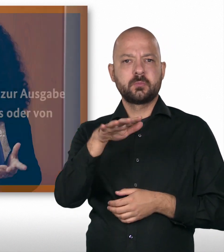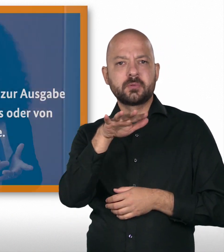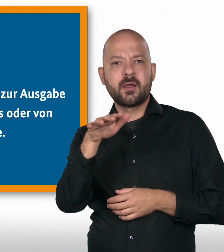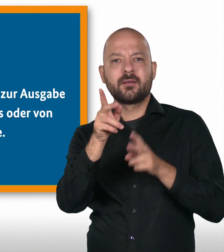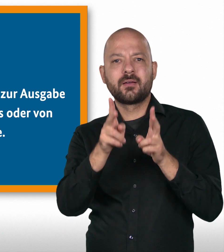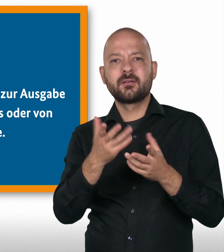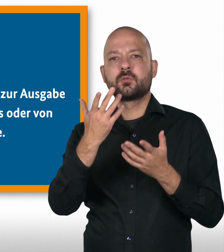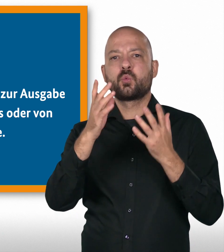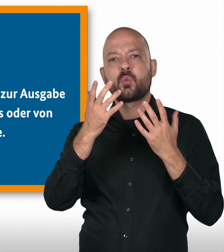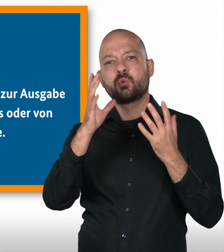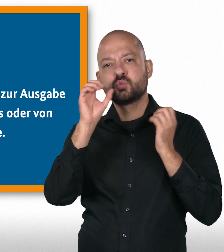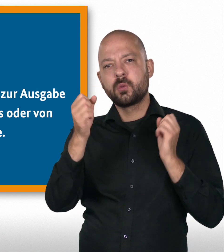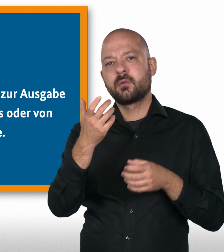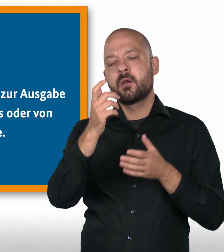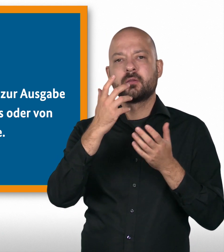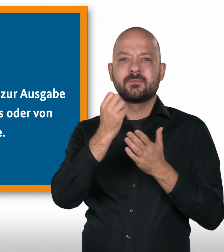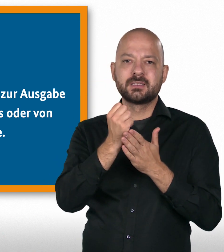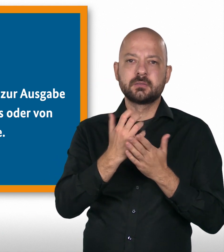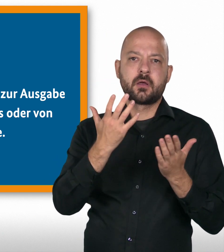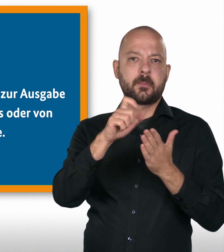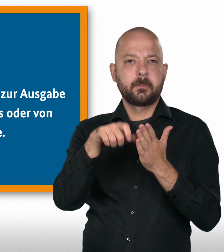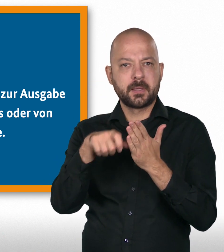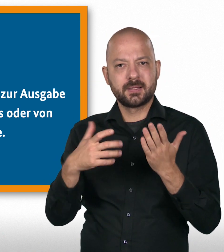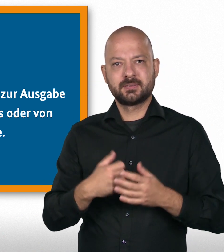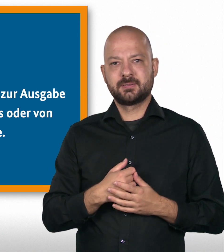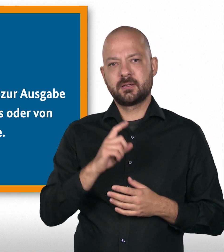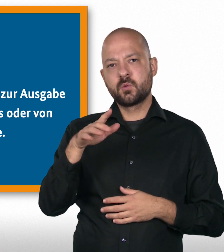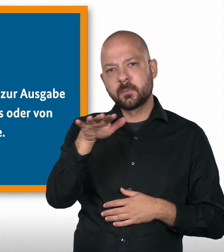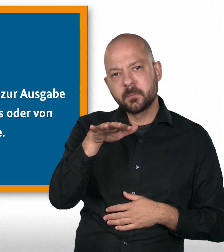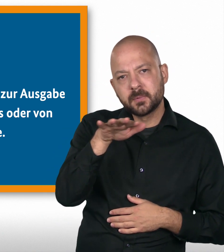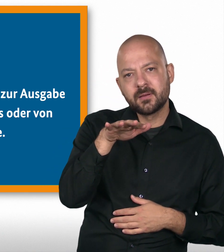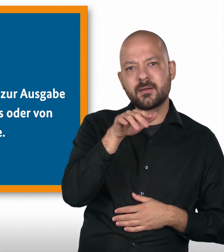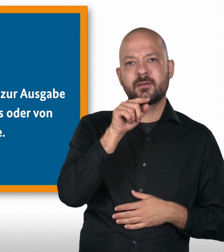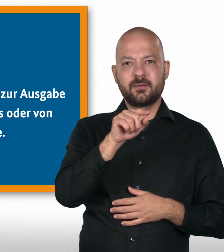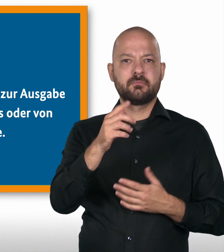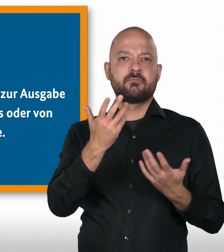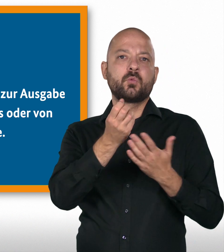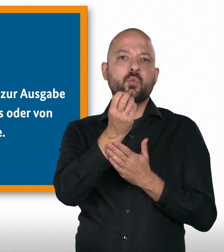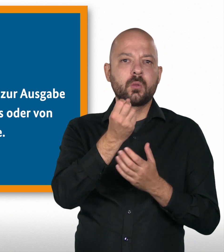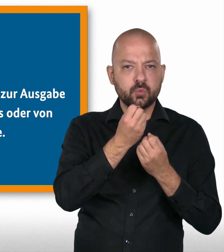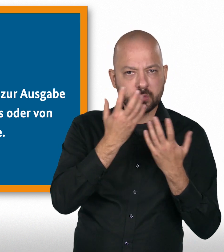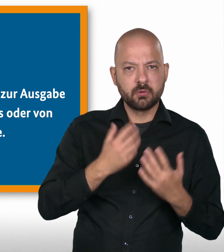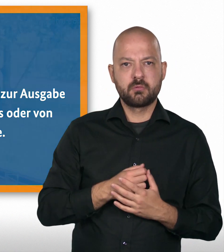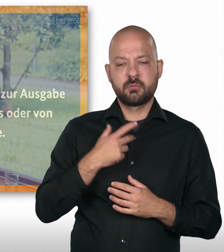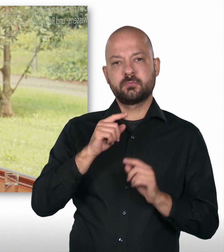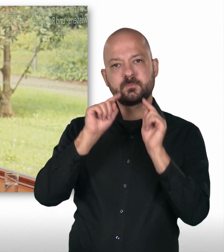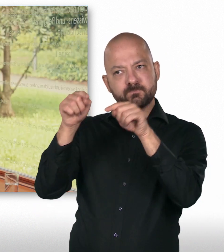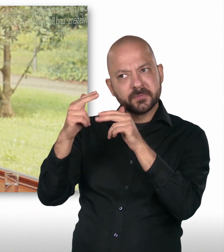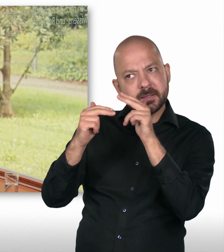Konsular, Visa, Pässe, das waren die Bereiche. Kultur natürlich auch, die habe ich dann im Ausland kennengelernt in der Praxis. Okay.